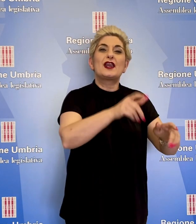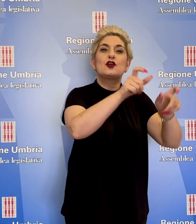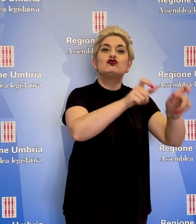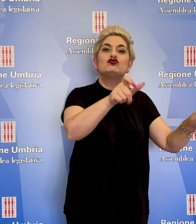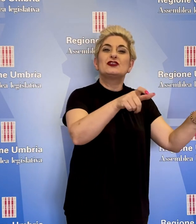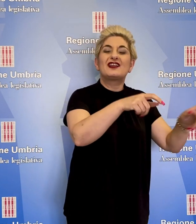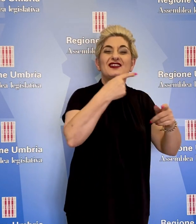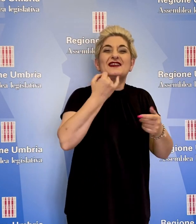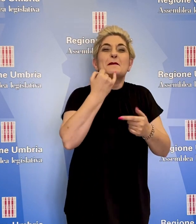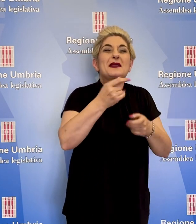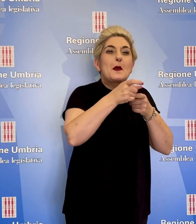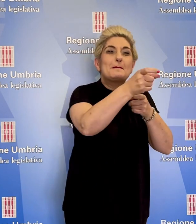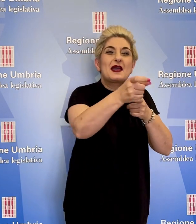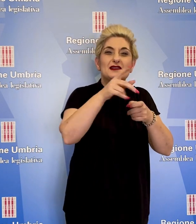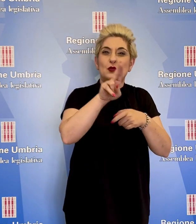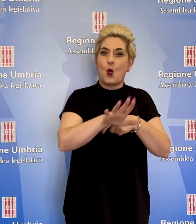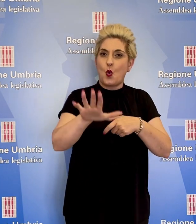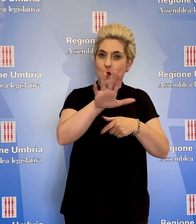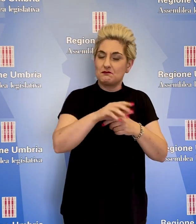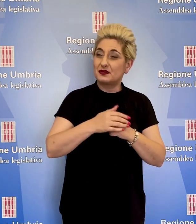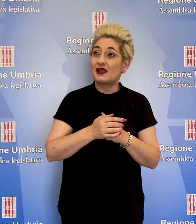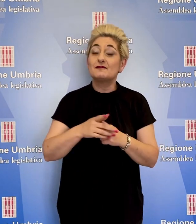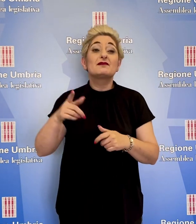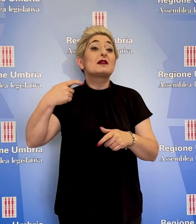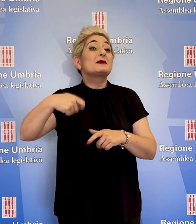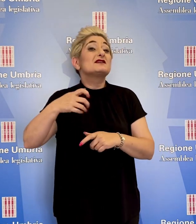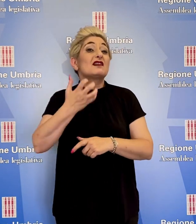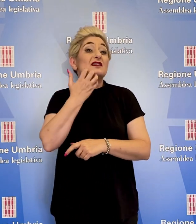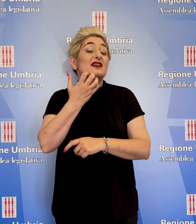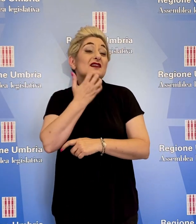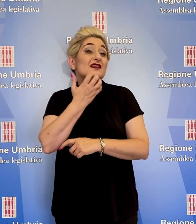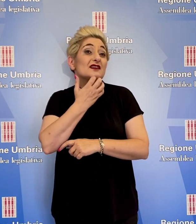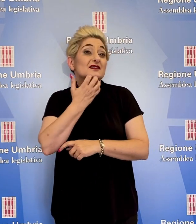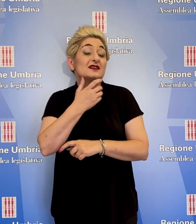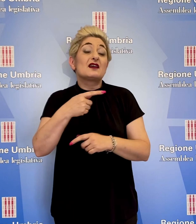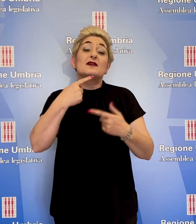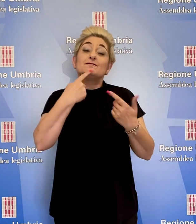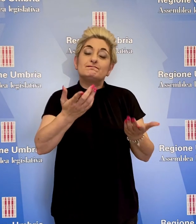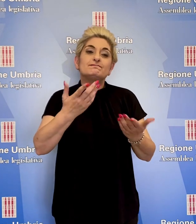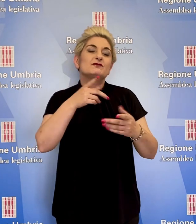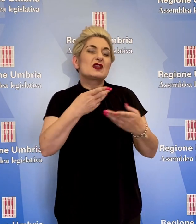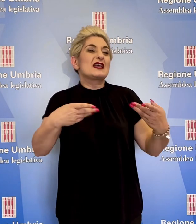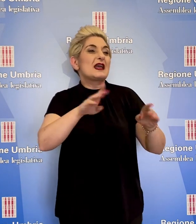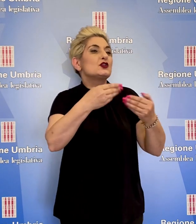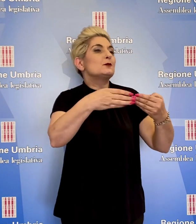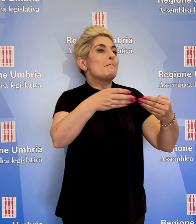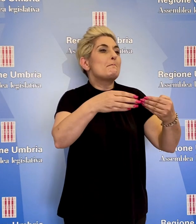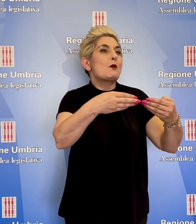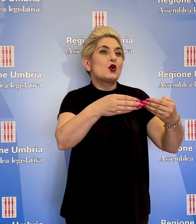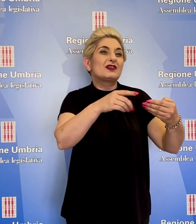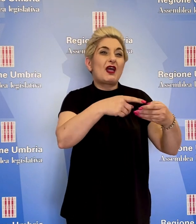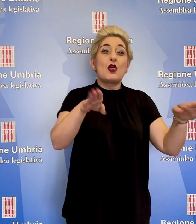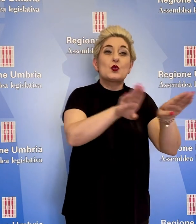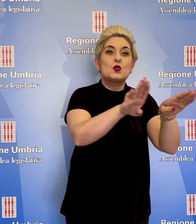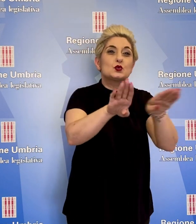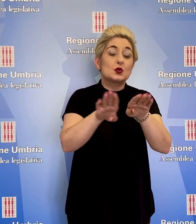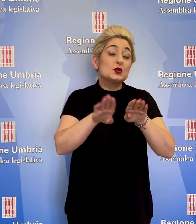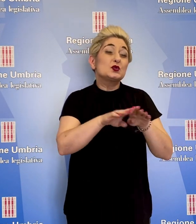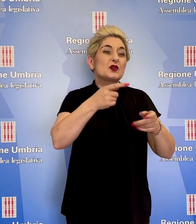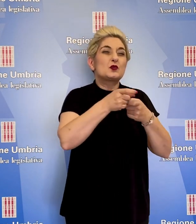realtà dell'Umbria. La presidente della regione, Donatella Tesei, ha spiegato che la chiusura di sportelli nei centri minori è un tema